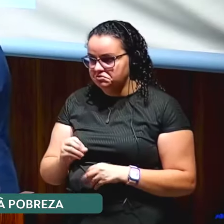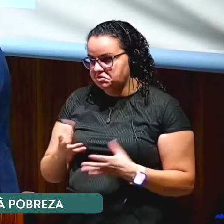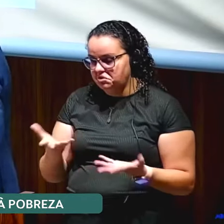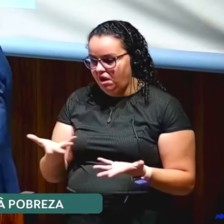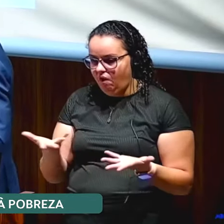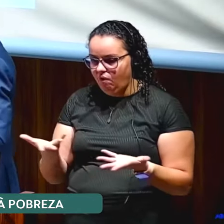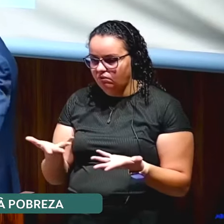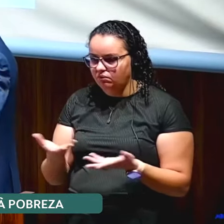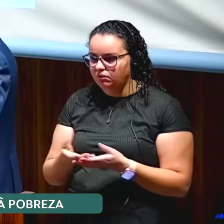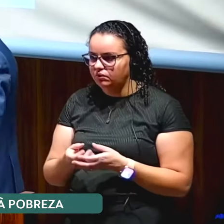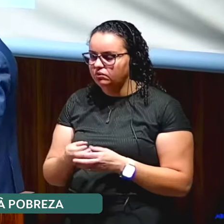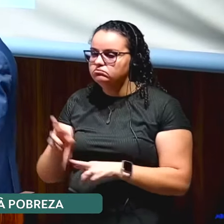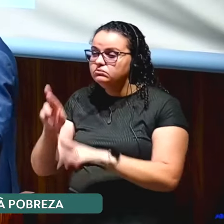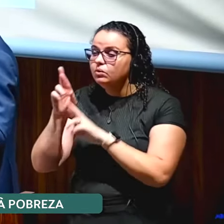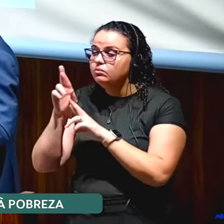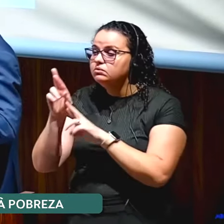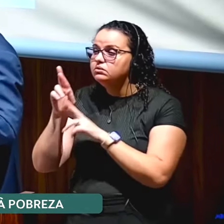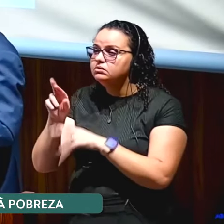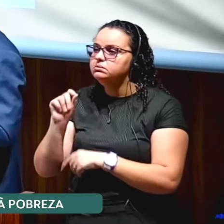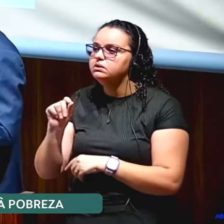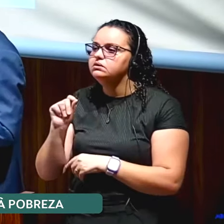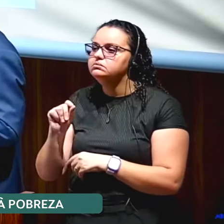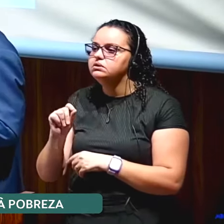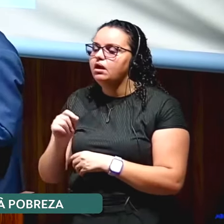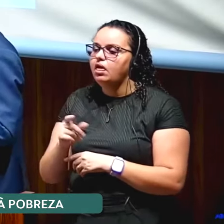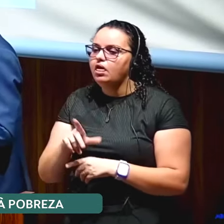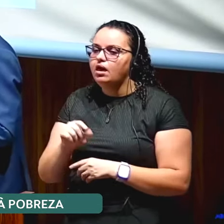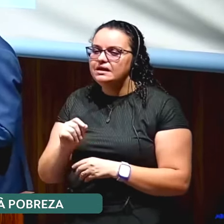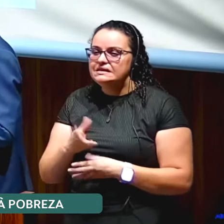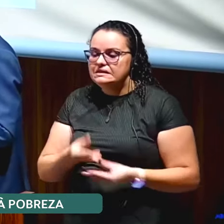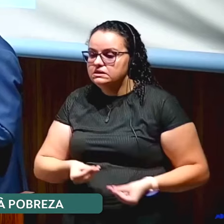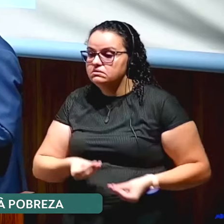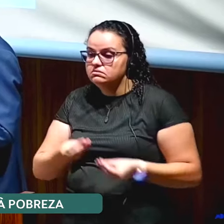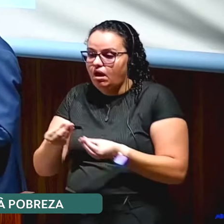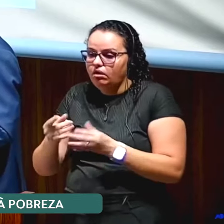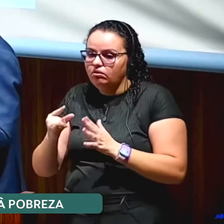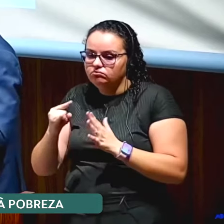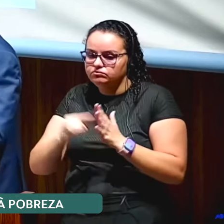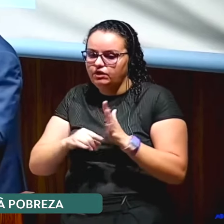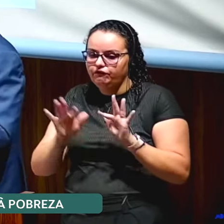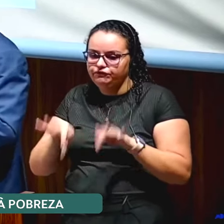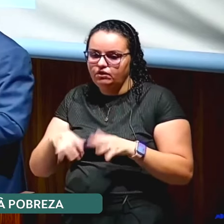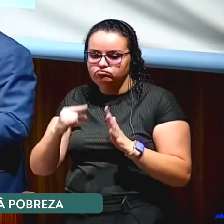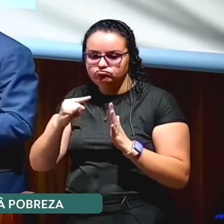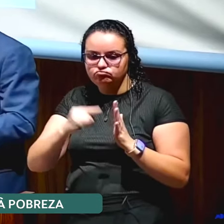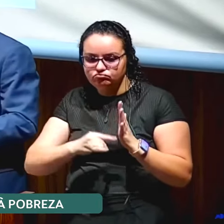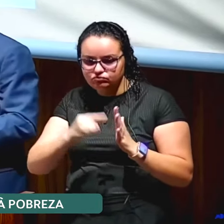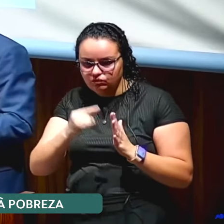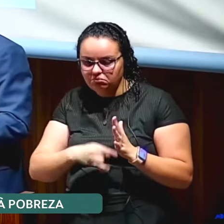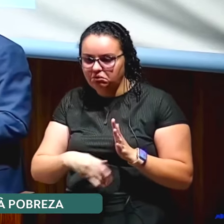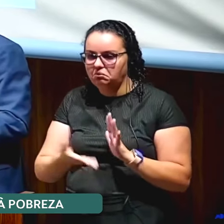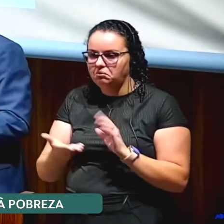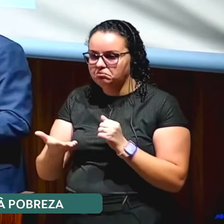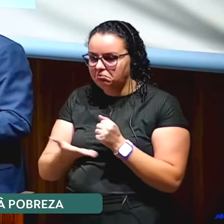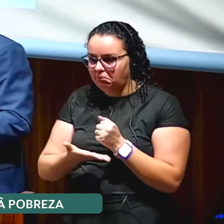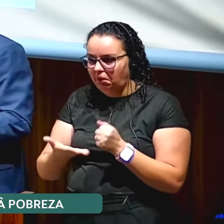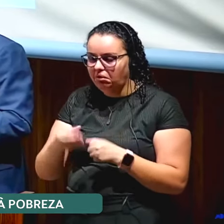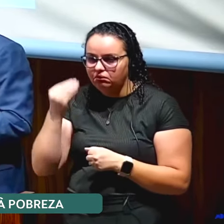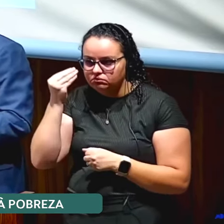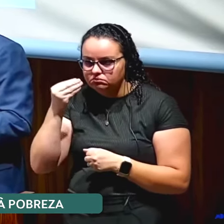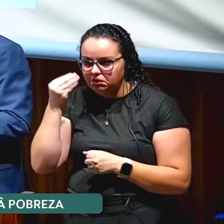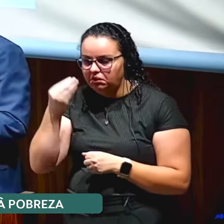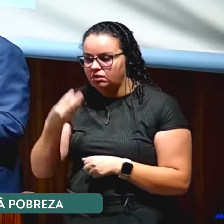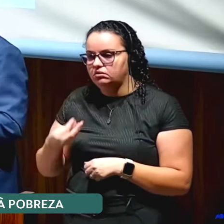caso, o que esperamos desse encontro é sair com um documento, com base na experiência